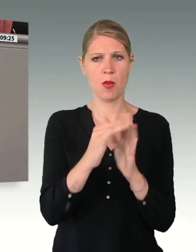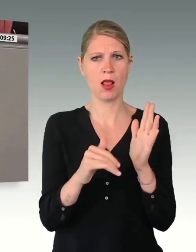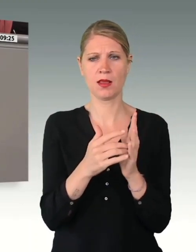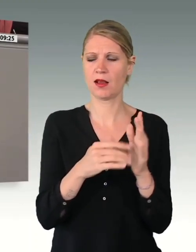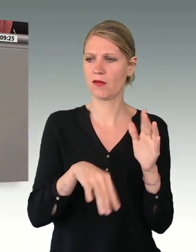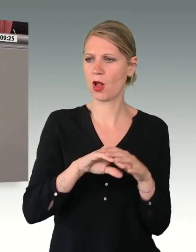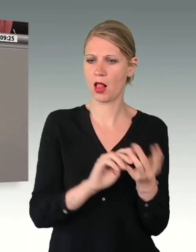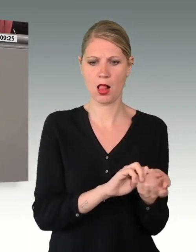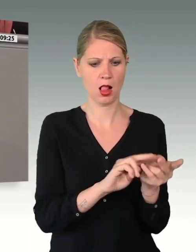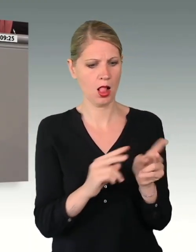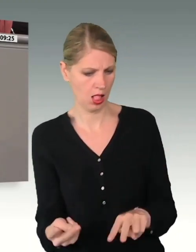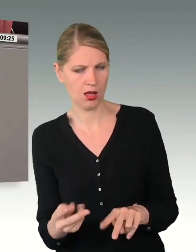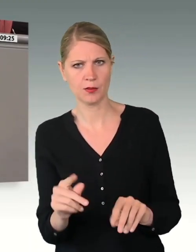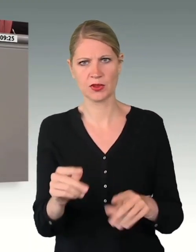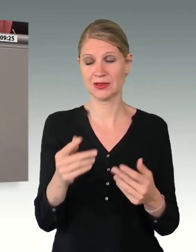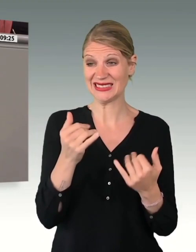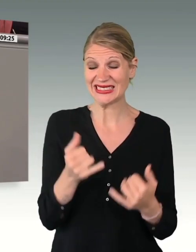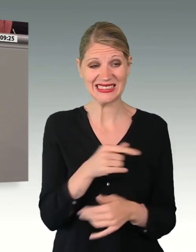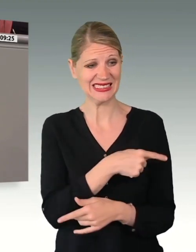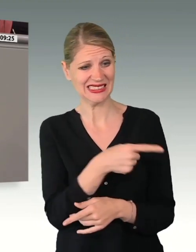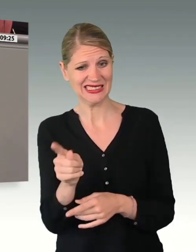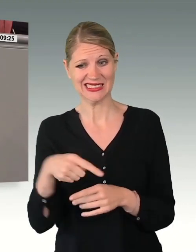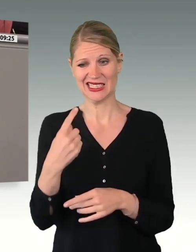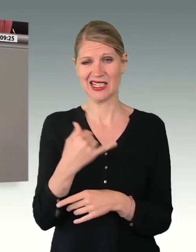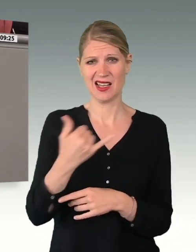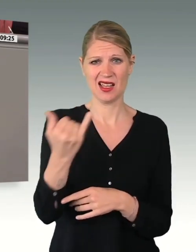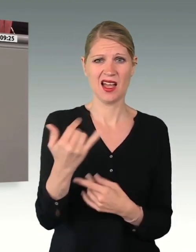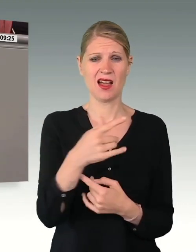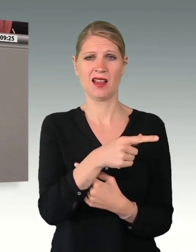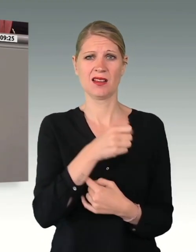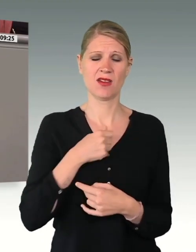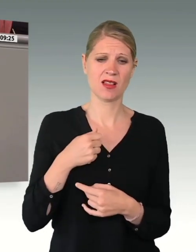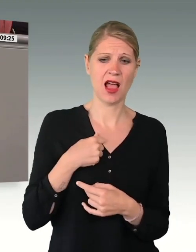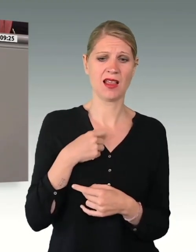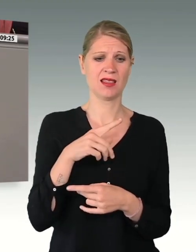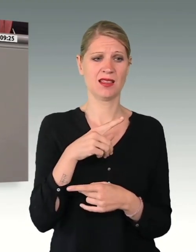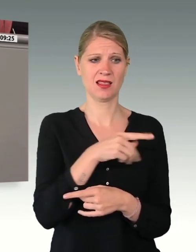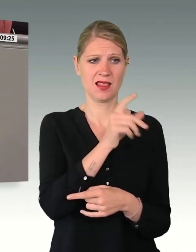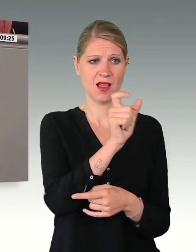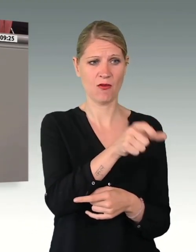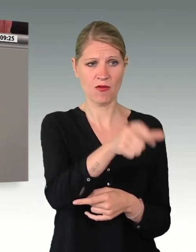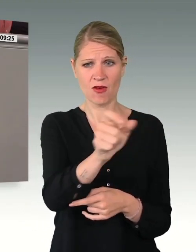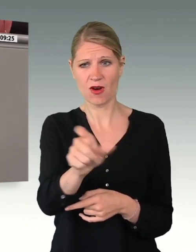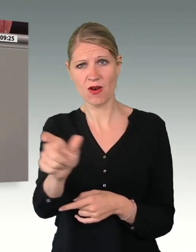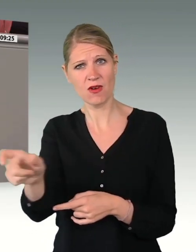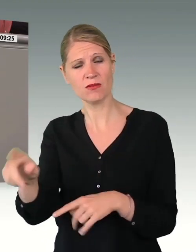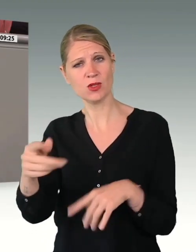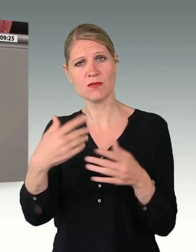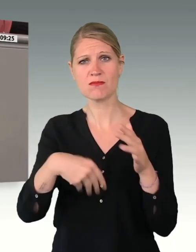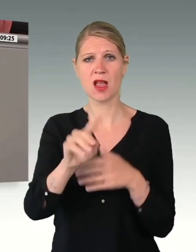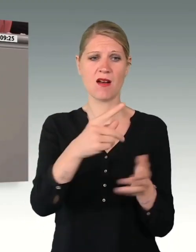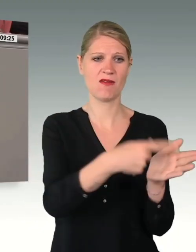wir von jedem Einzelnen unserer Soldaten in den kommenden Jahren noch mehr verlangen werden müssen, als wir es ohnehin schon tun.